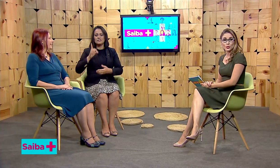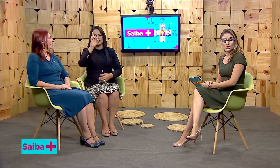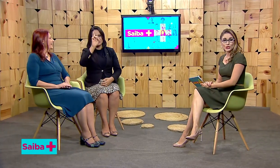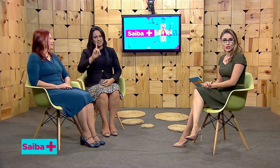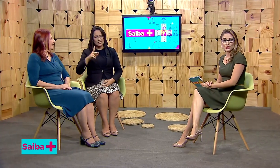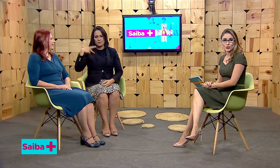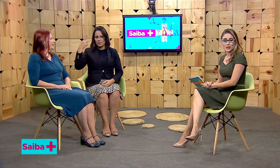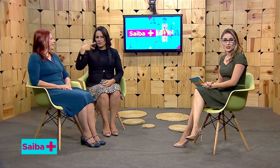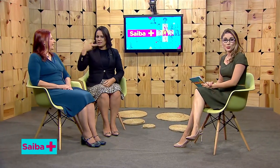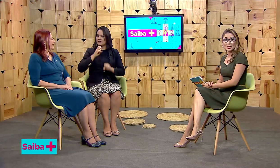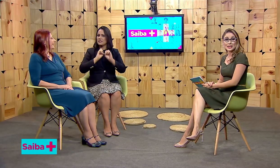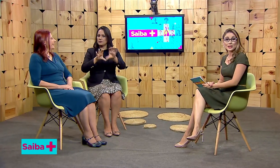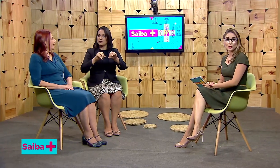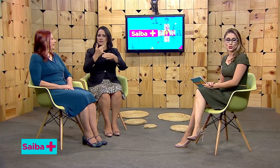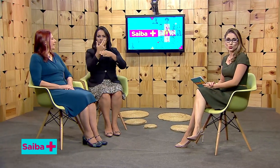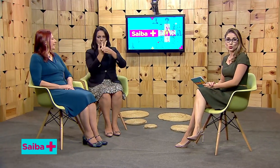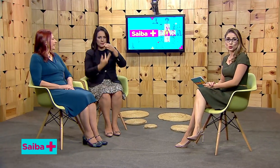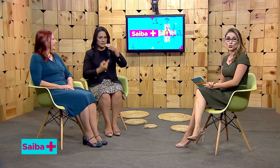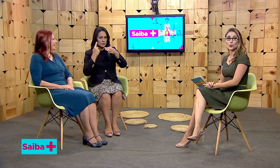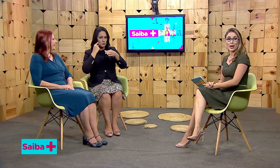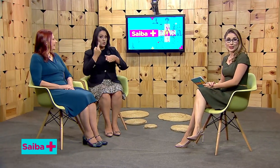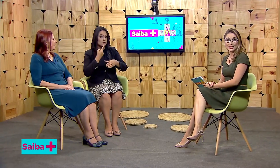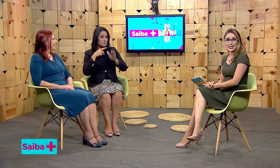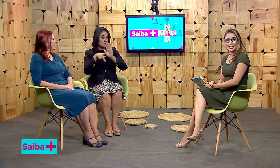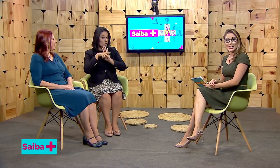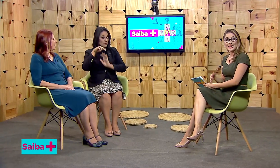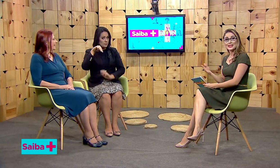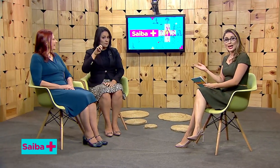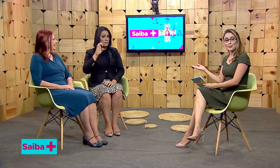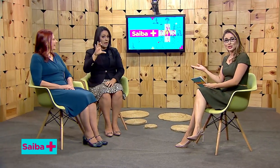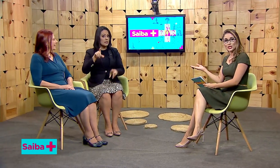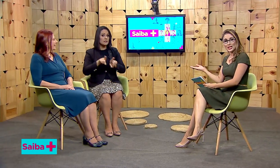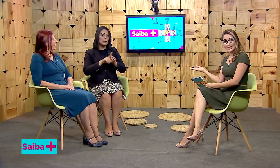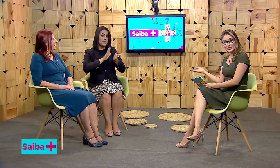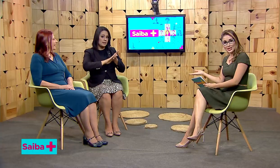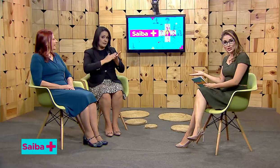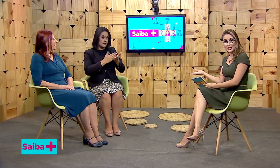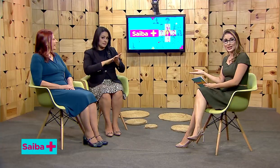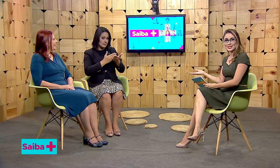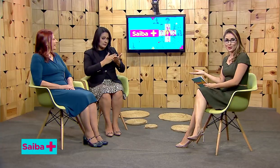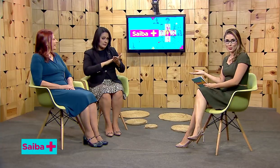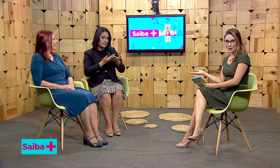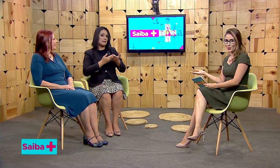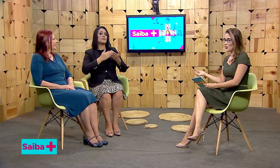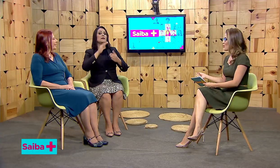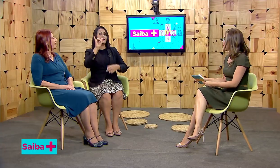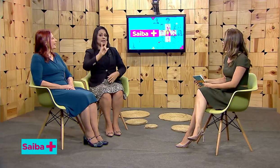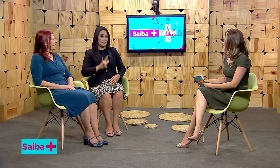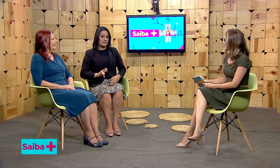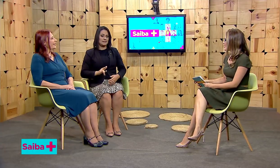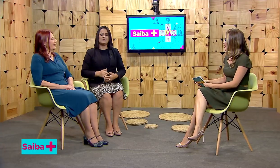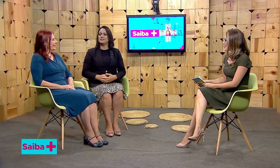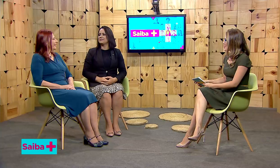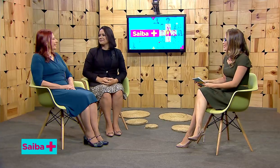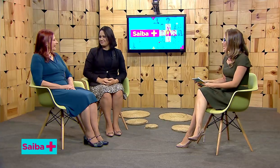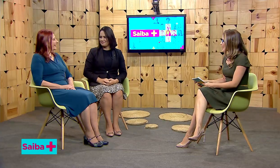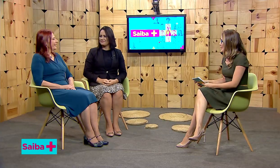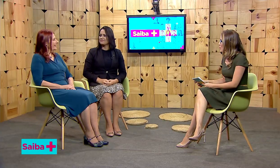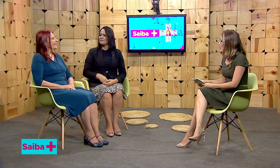políticas de educação bilíngue de surdos do MEC e a intérprete Elisângela Castelo Branco. Karen, quais